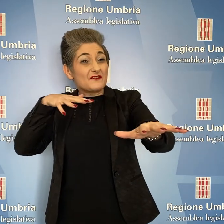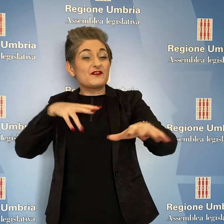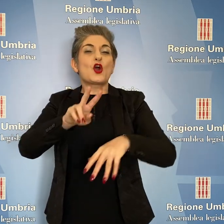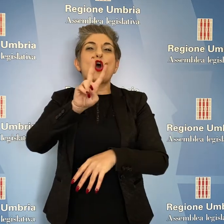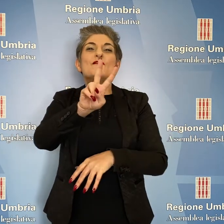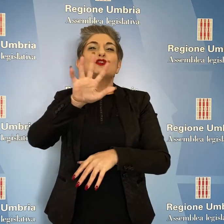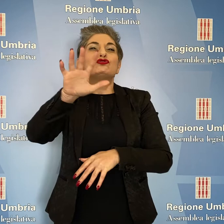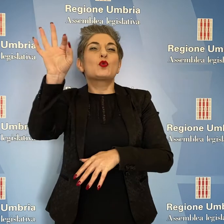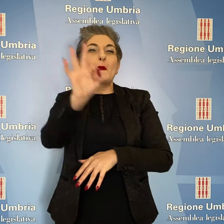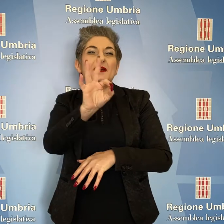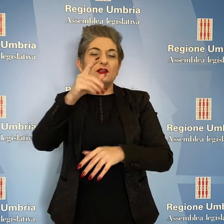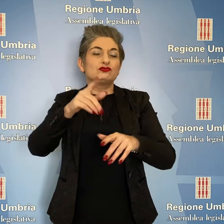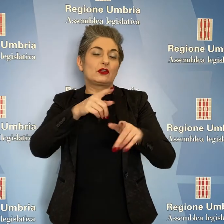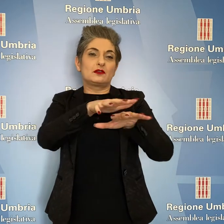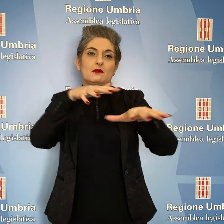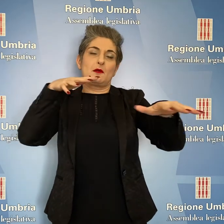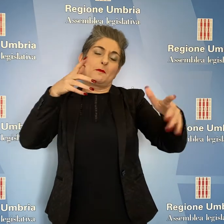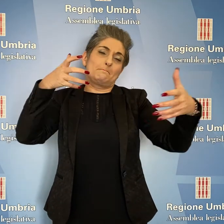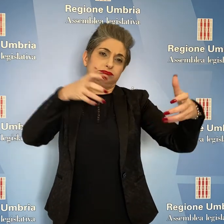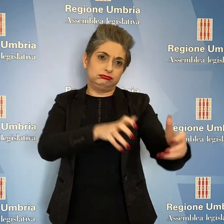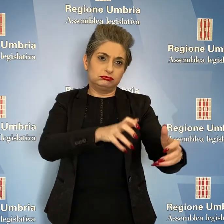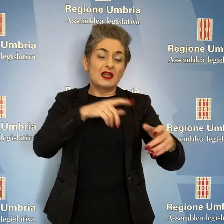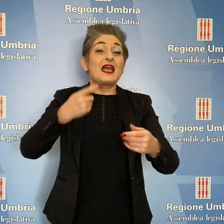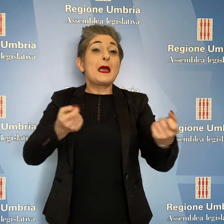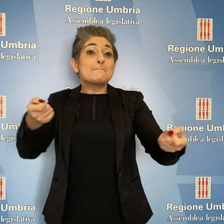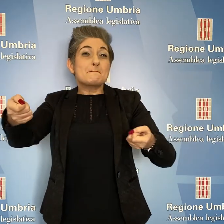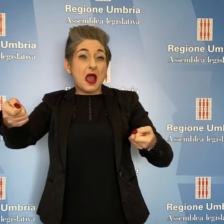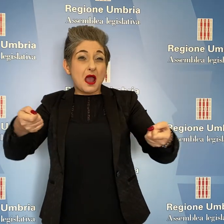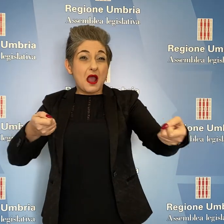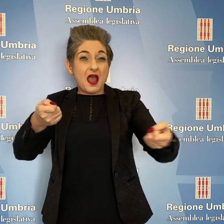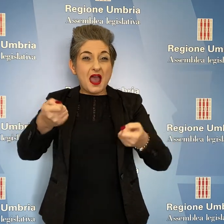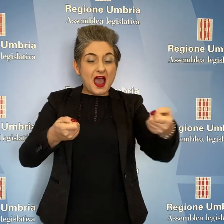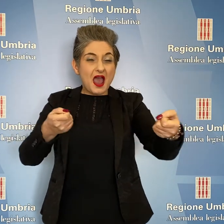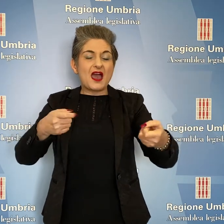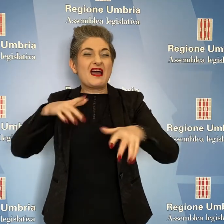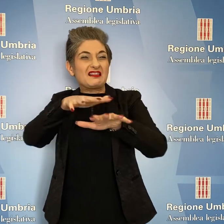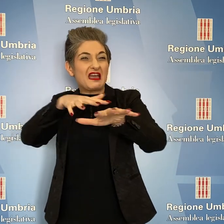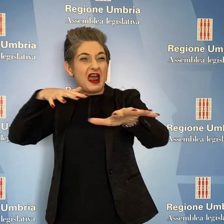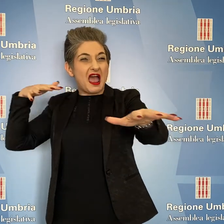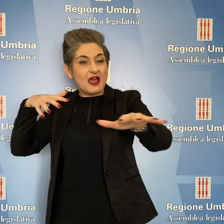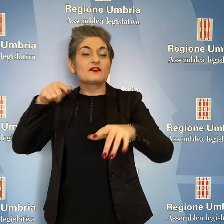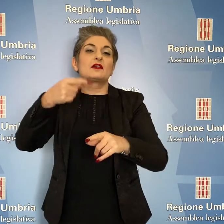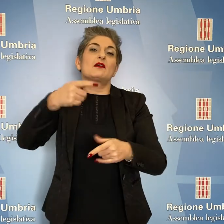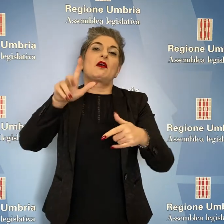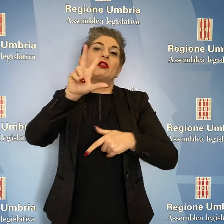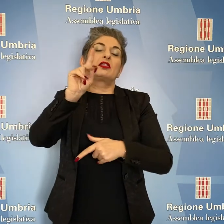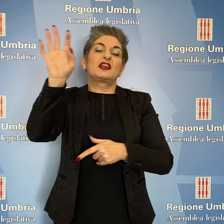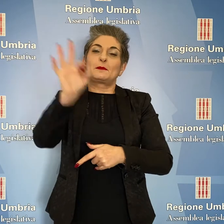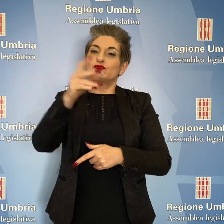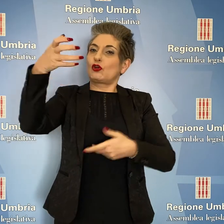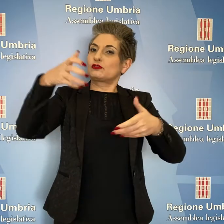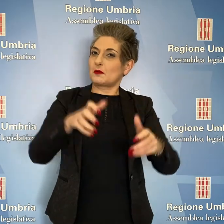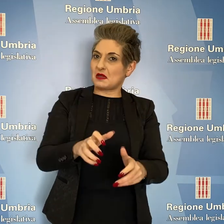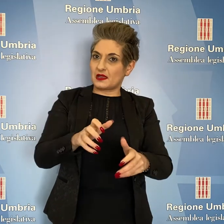tratta prevista. Rispetto al traffico pesante arriva circa il 30%. In contemporanea si lavora sulla